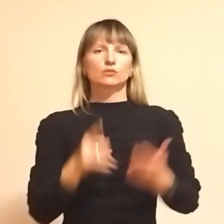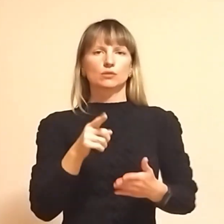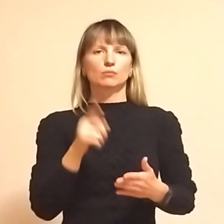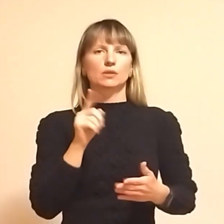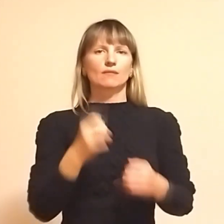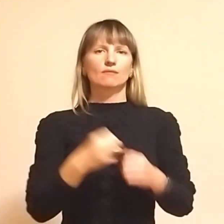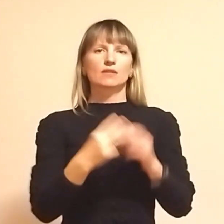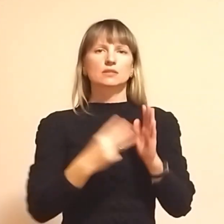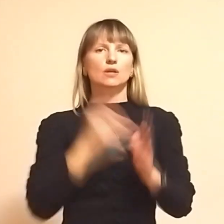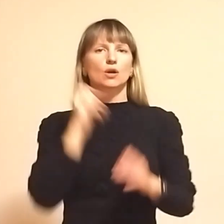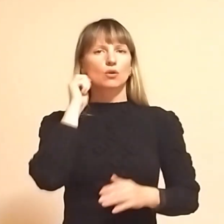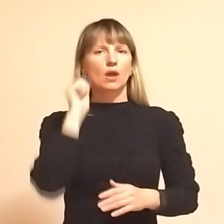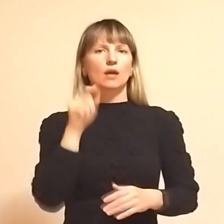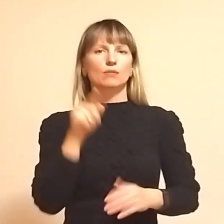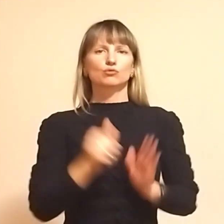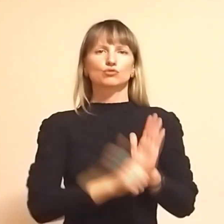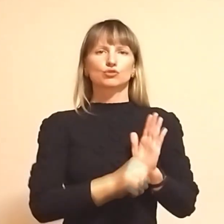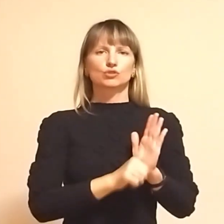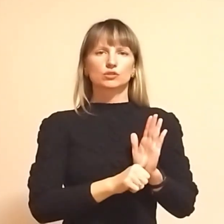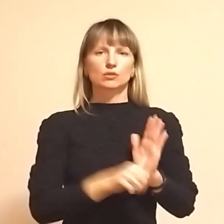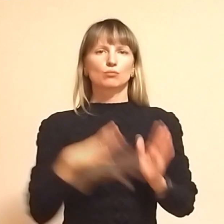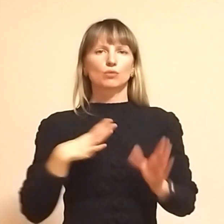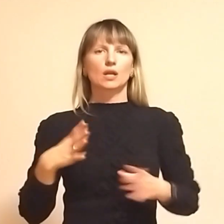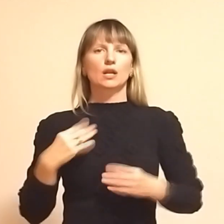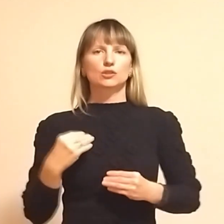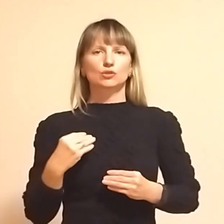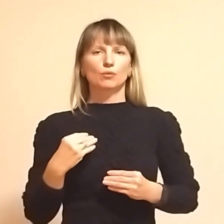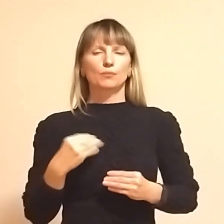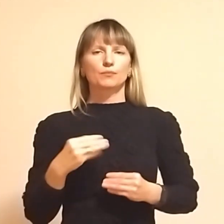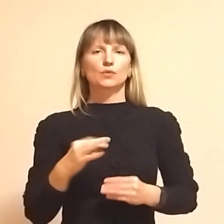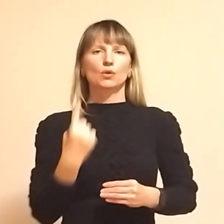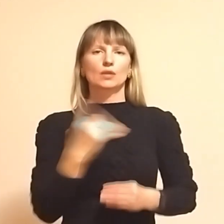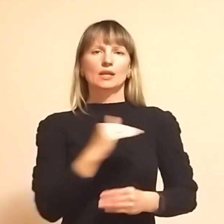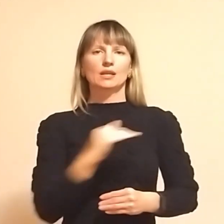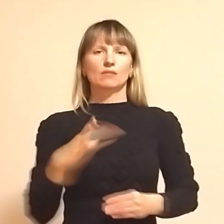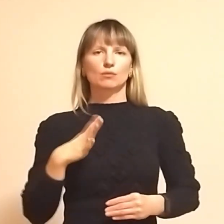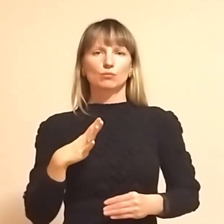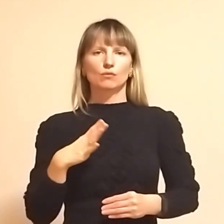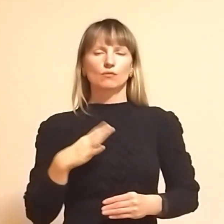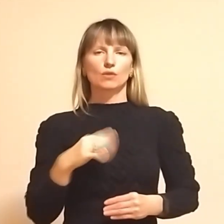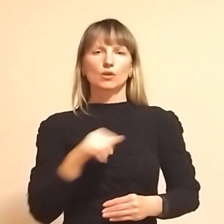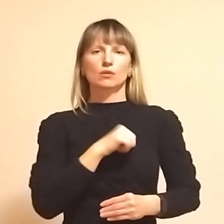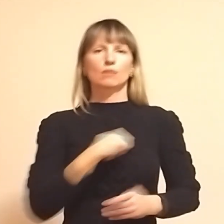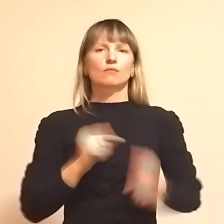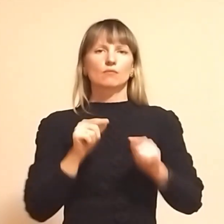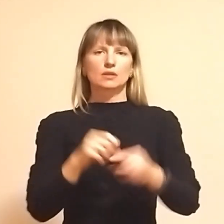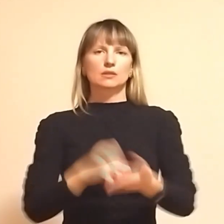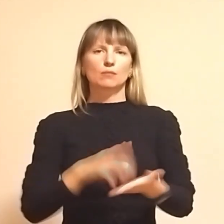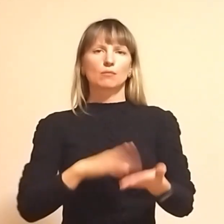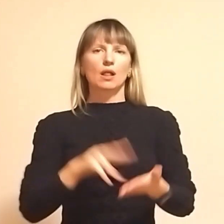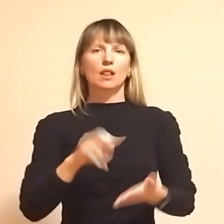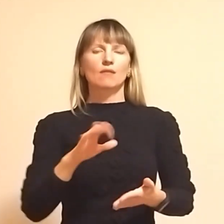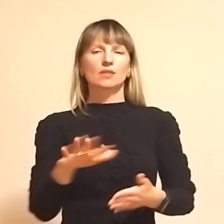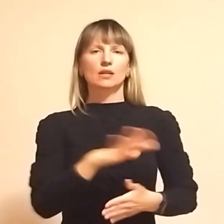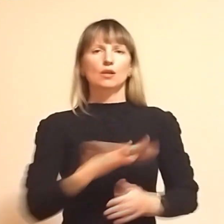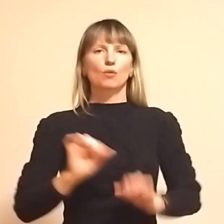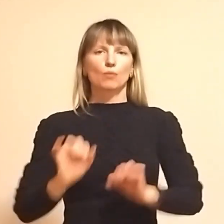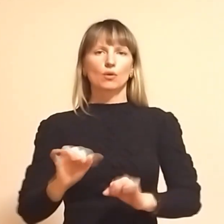тобі там 18 років, а йому 60, ви були разом, один рівень був. Добровольцем записався до лав територіальної оборони і